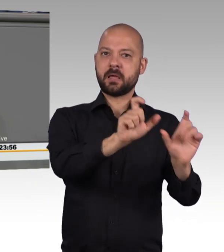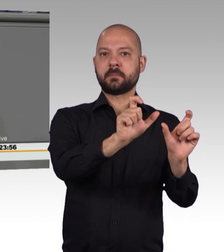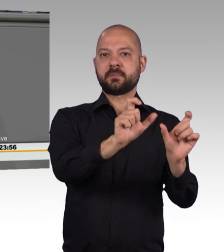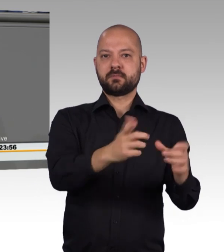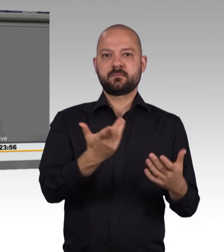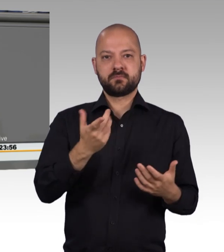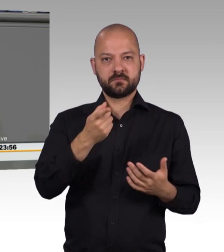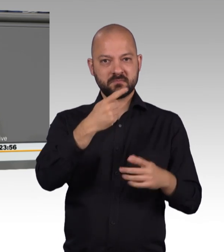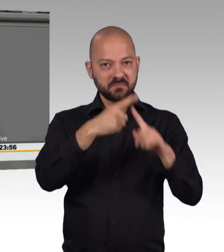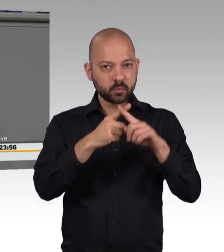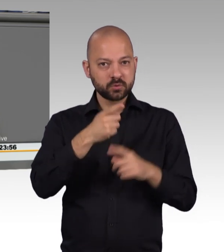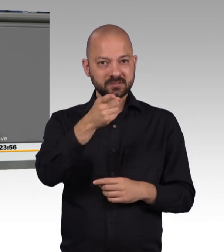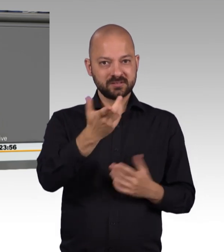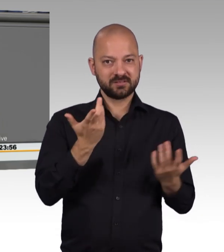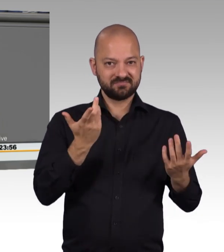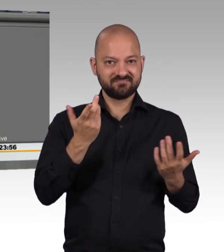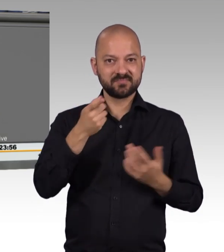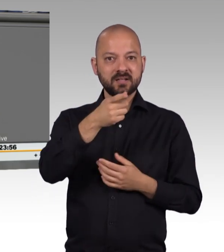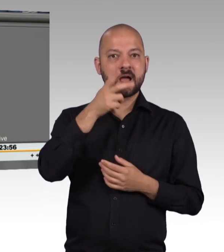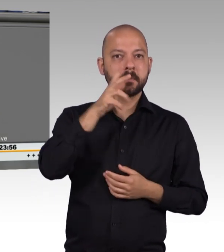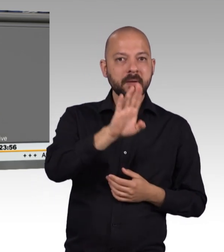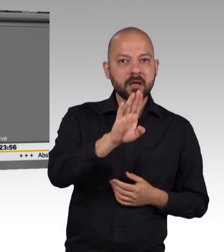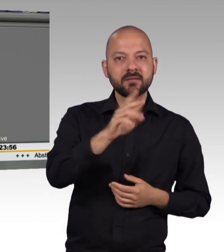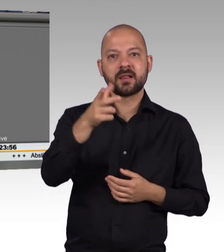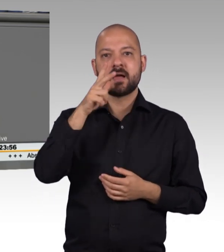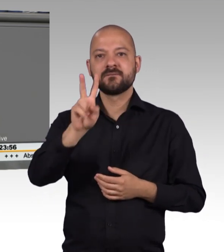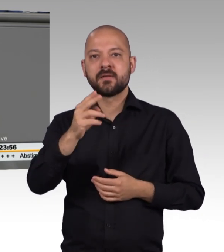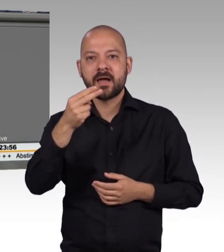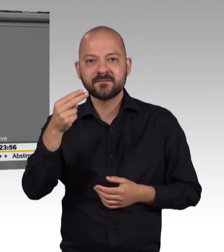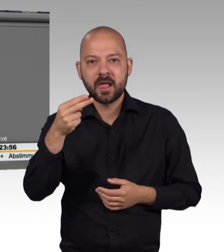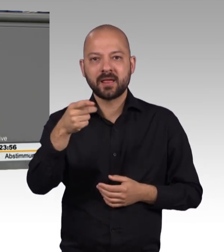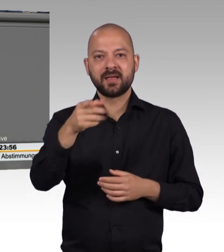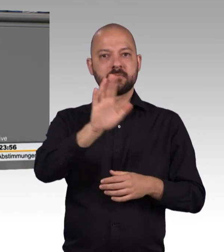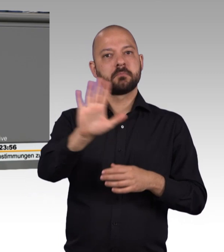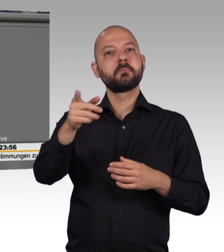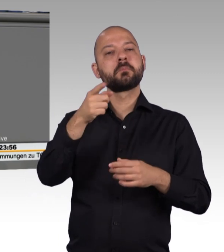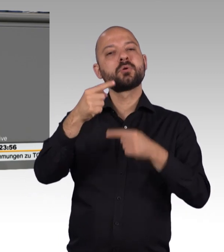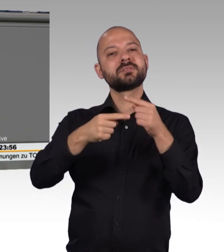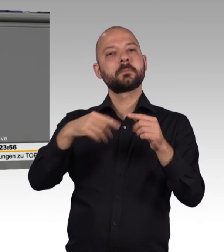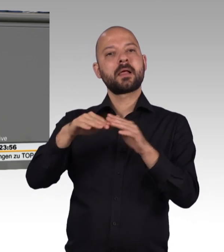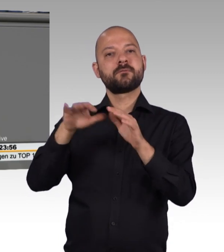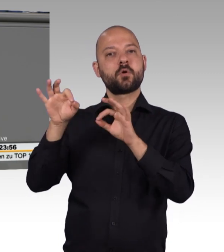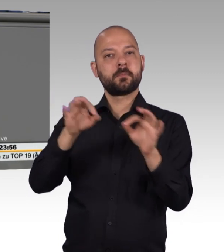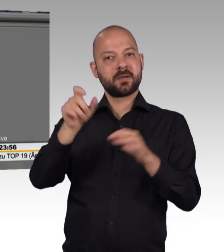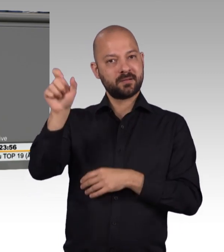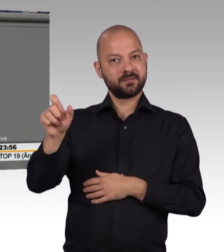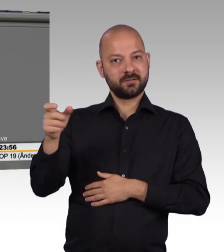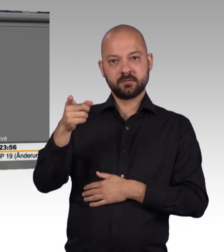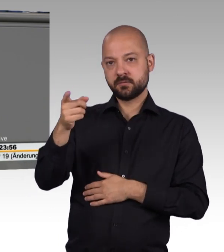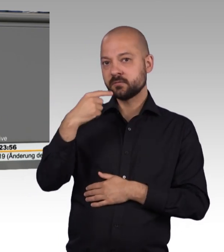Heveling, Ihren Prozessbevollmächtigten beauftragt haben, zu sagen, dass das alles nicht geht. die Spitze des Eisbergs, meine